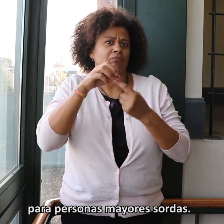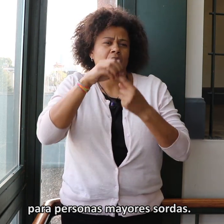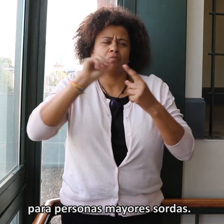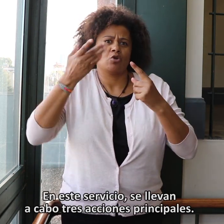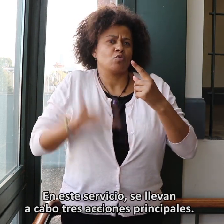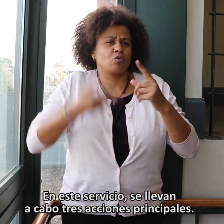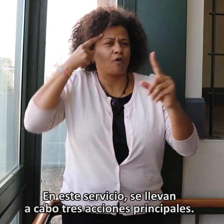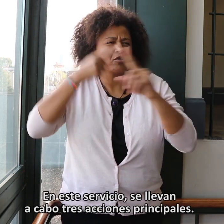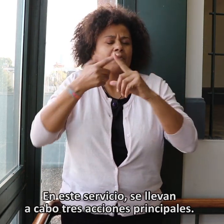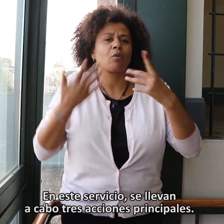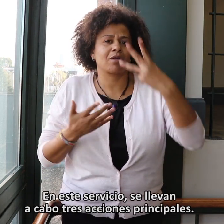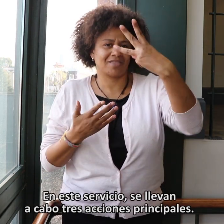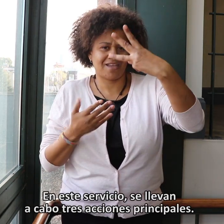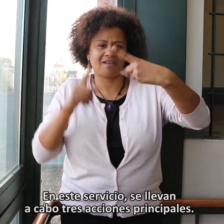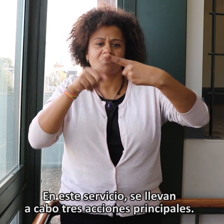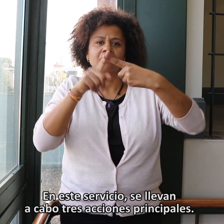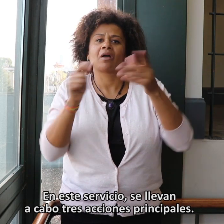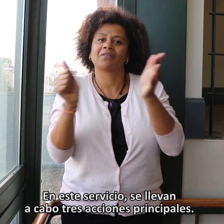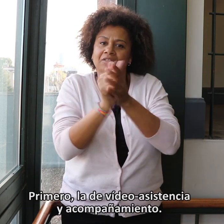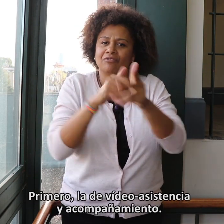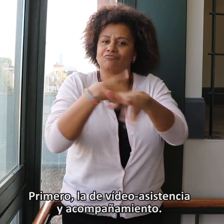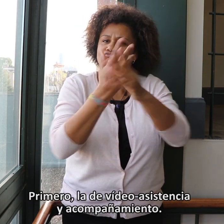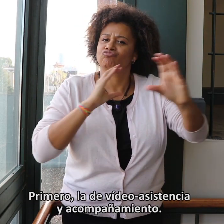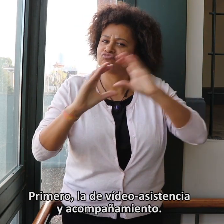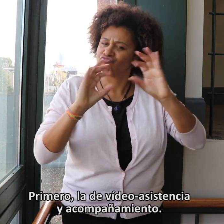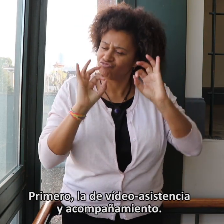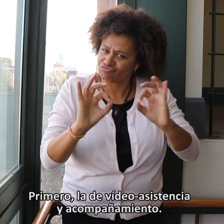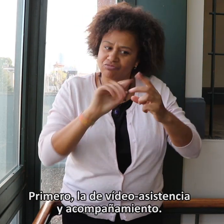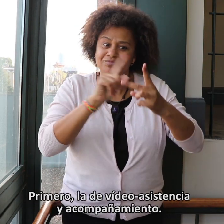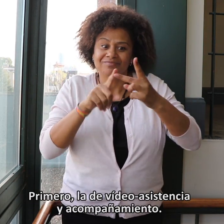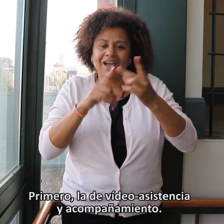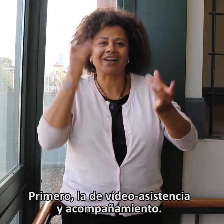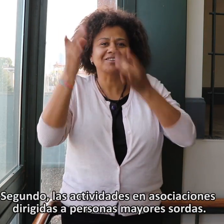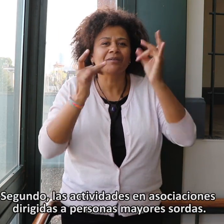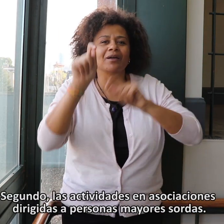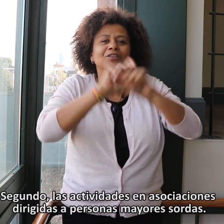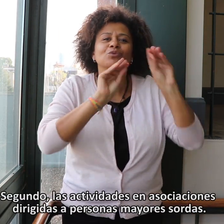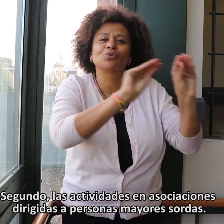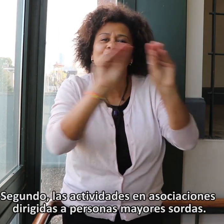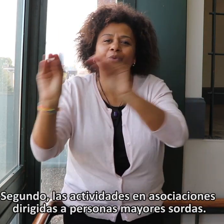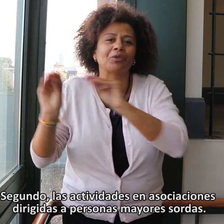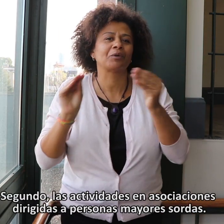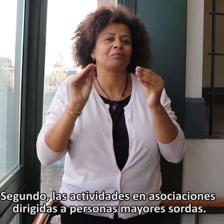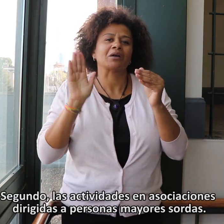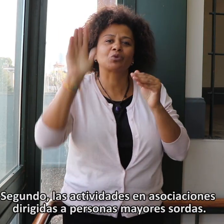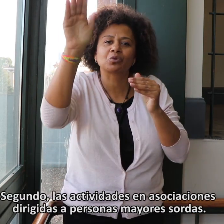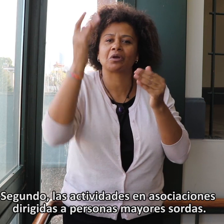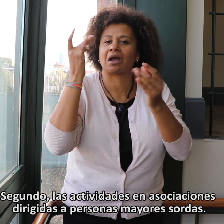En este servicio se llevan a cabo tres acciones principales. Primero, la de videoasistencia y acompañamiento. Segundo, las actividades en